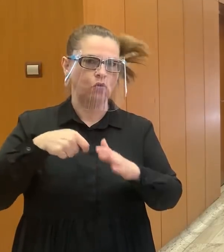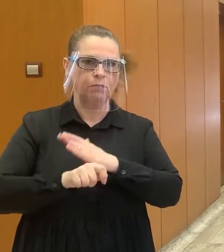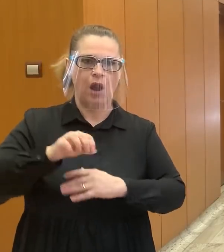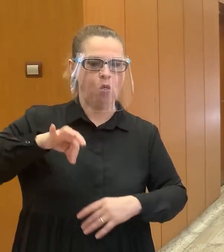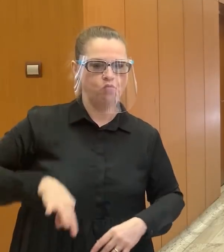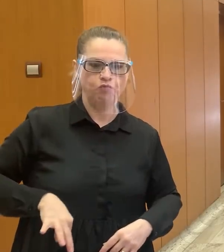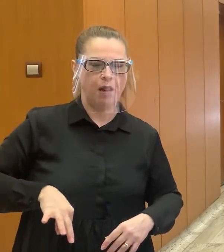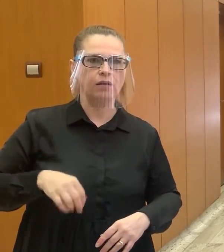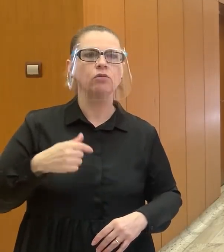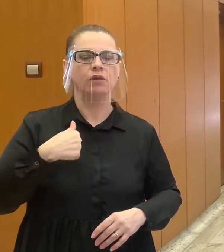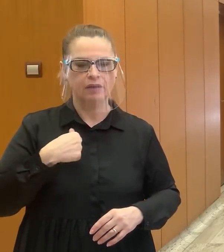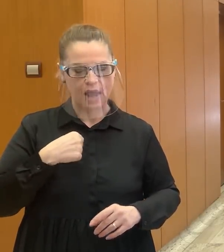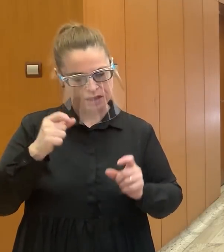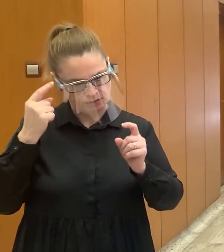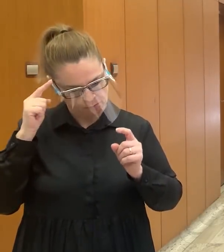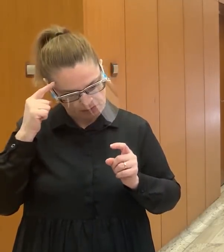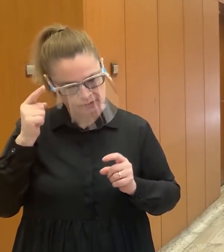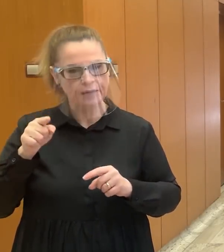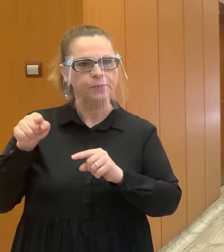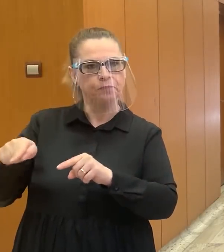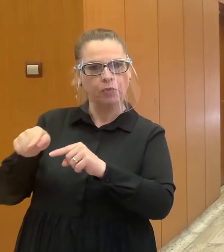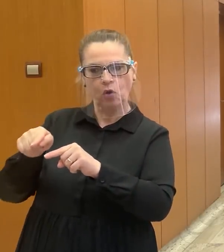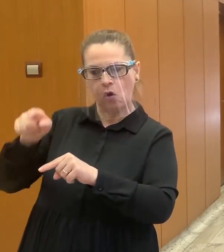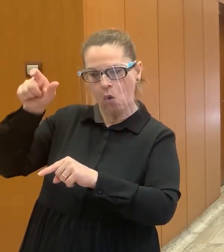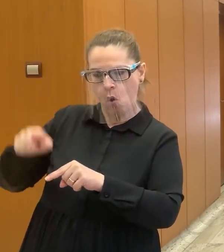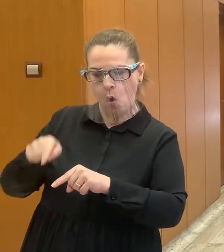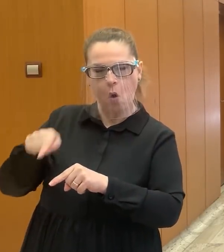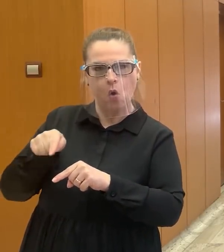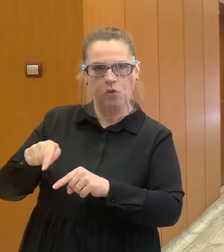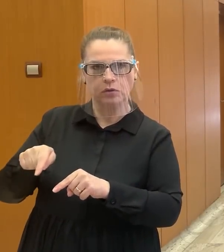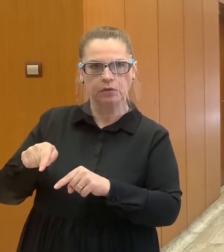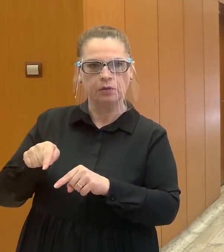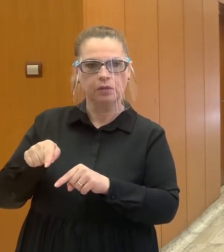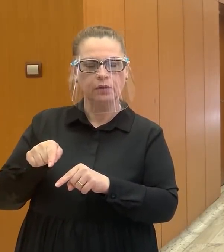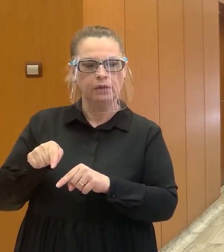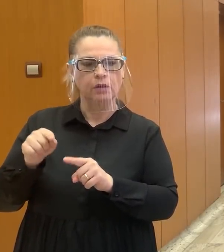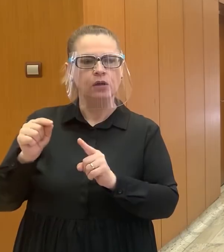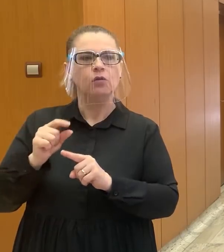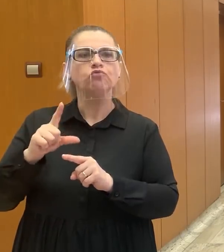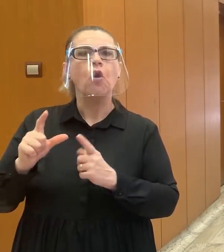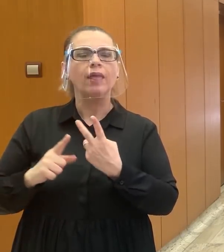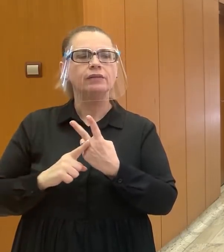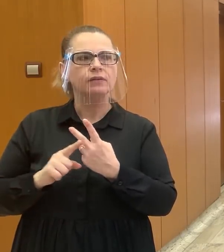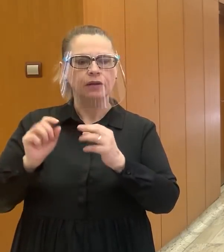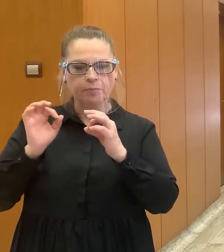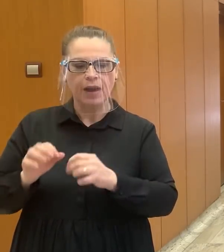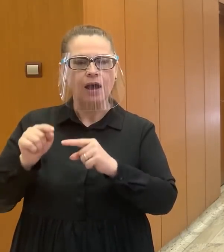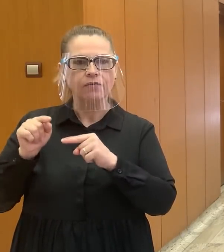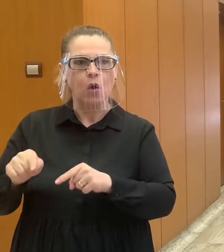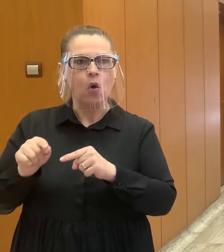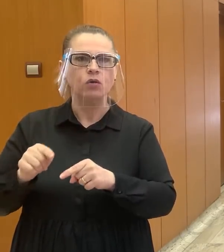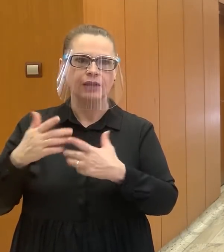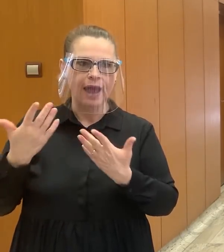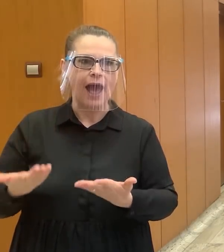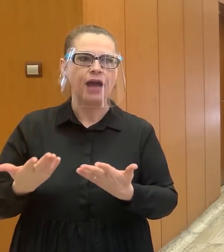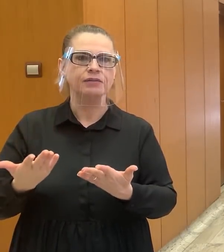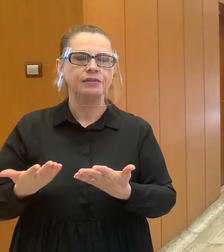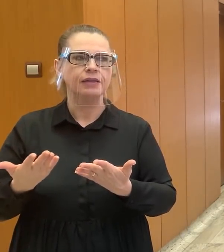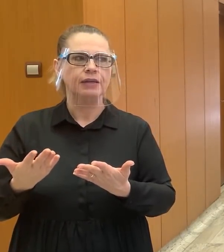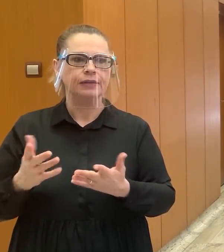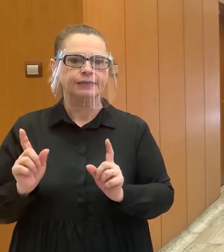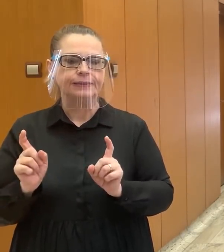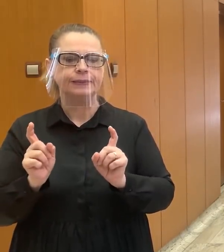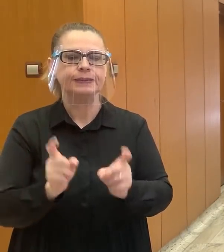presvedčený, že on bol ten, ktorý zrejme šliapol na